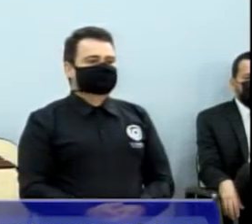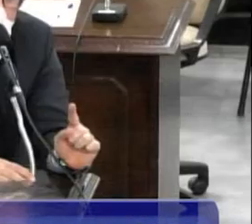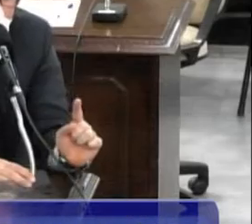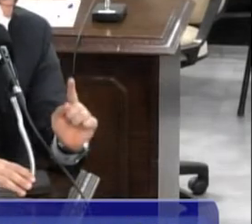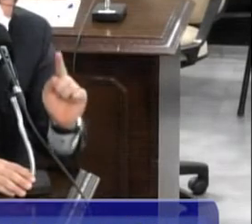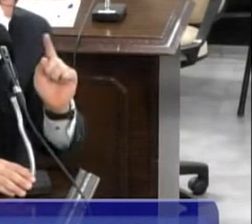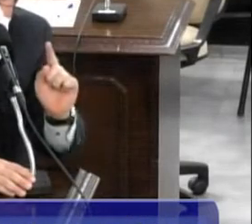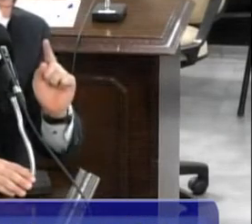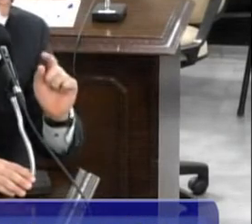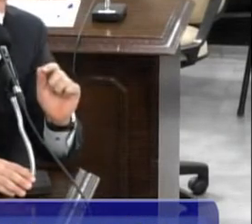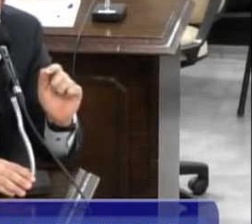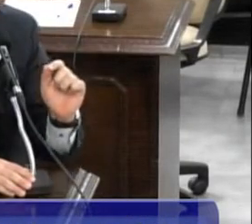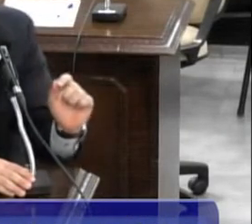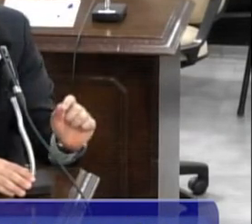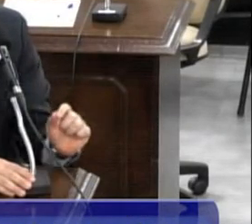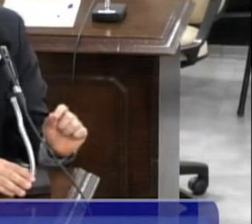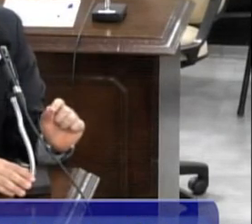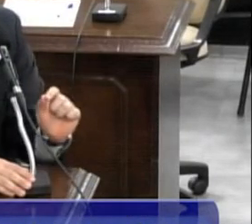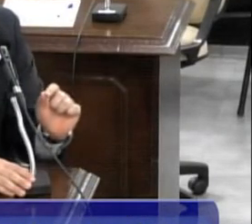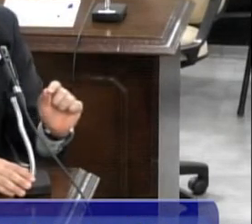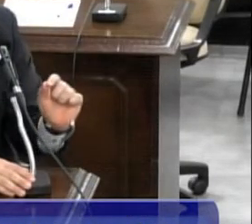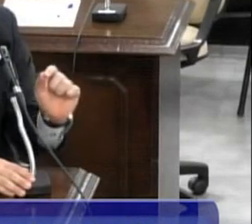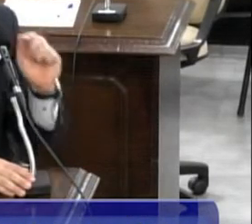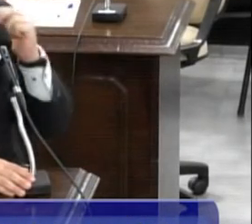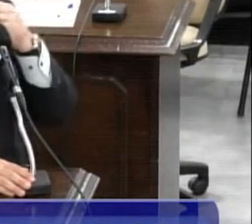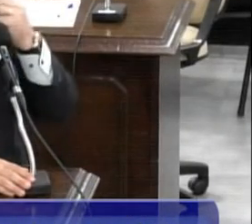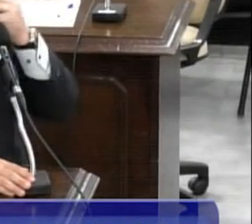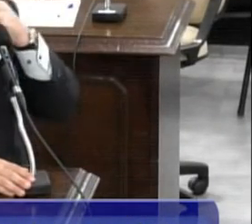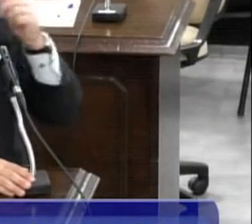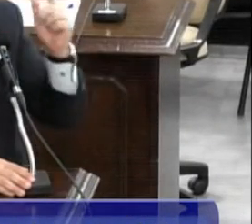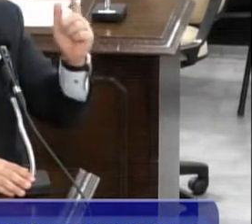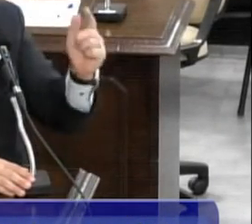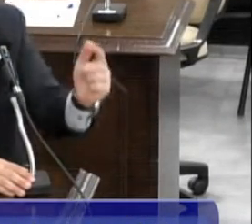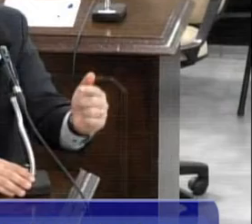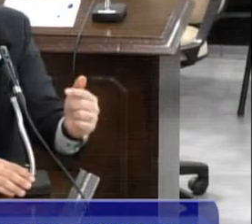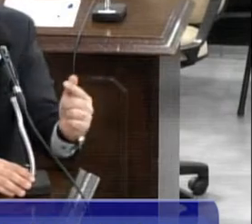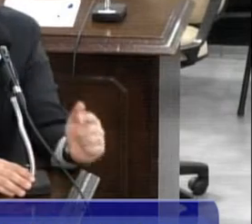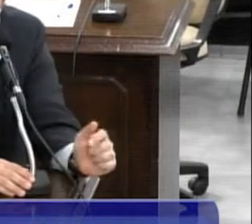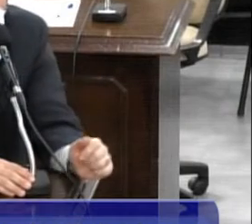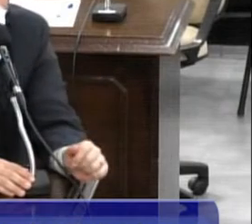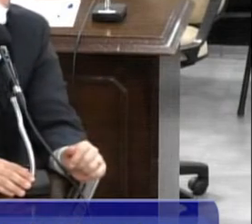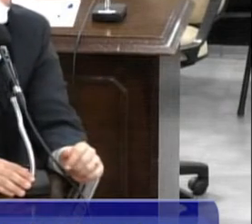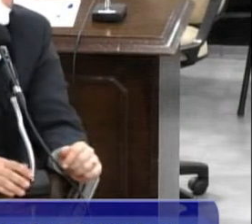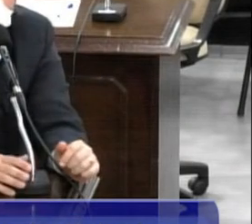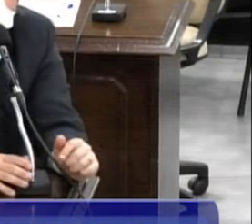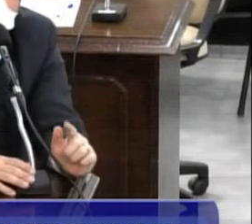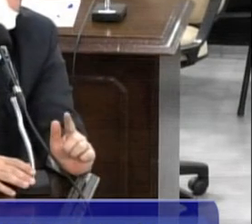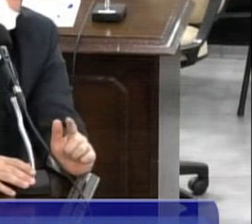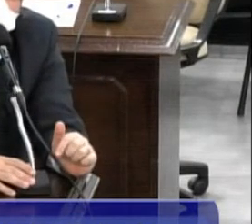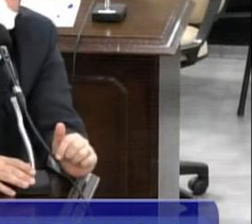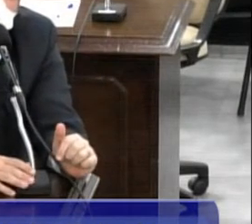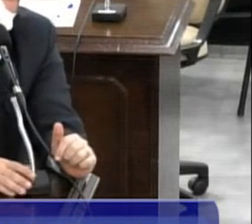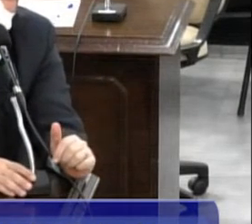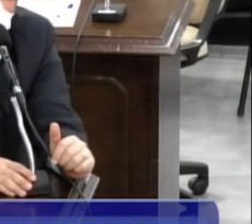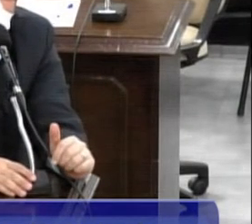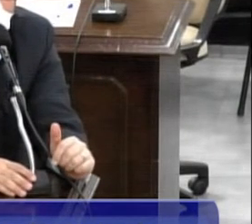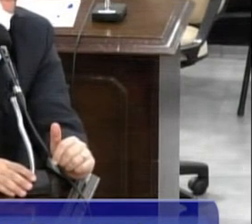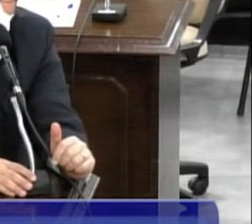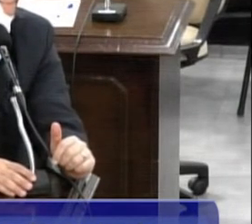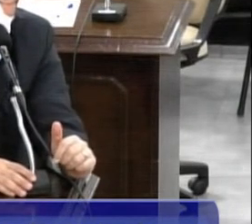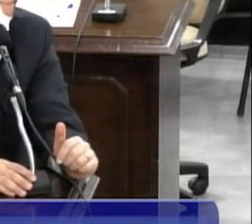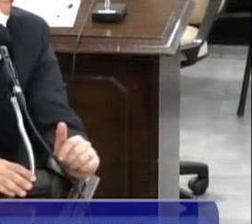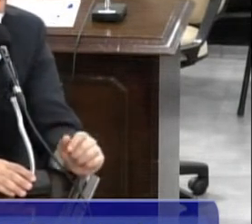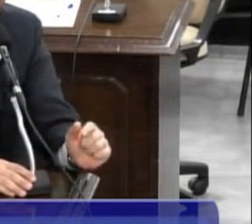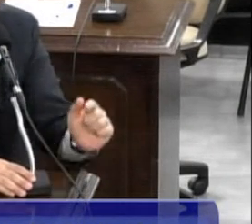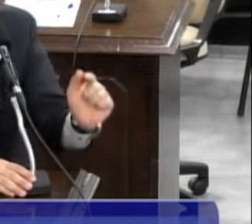estiver lembrado, nós fomos até o juiz da Infância e Juventude, o doutor